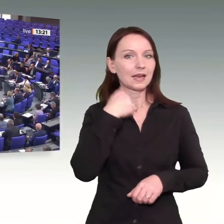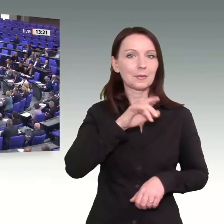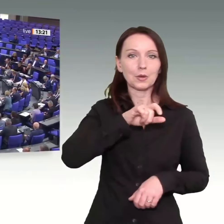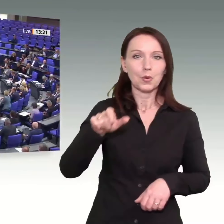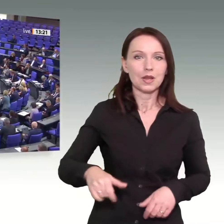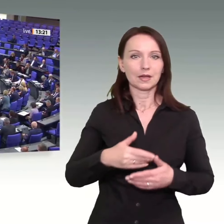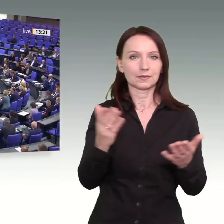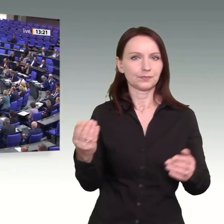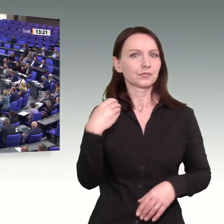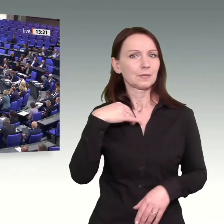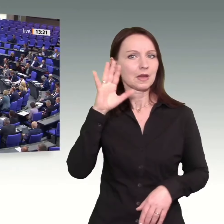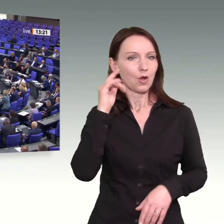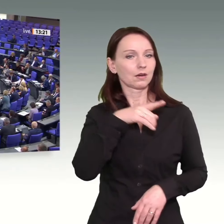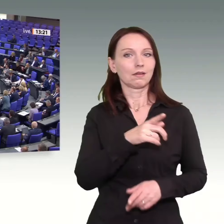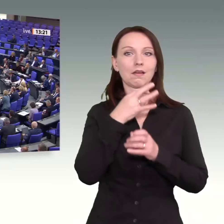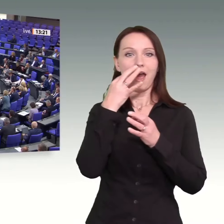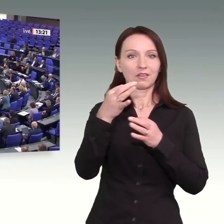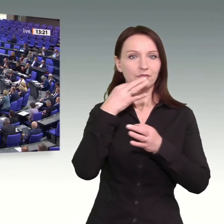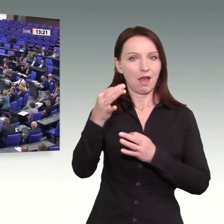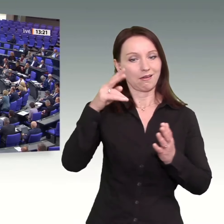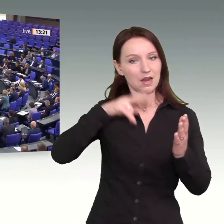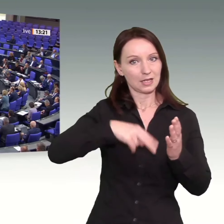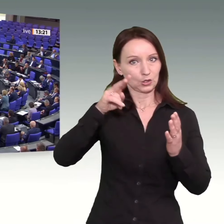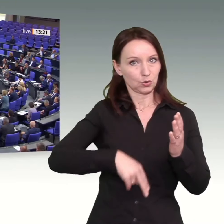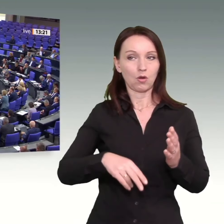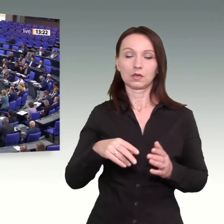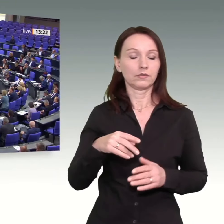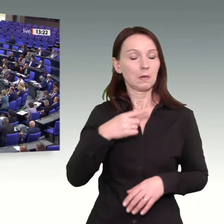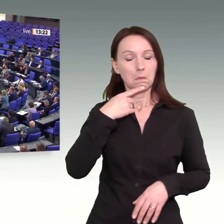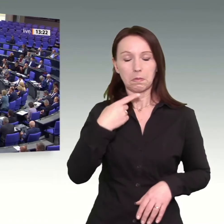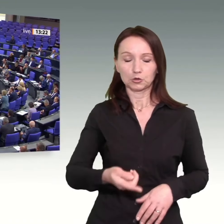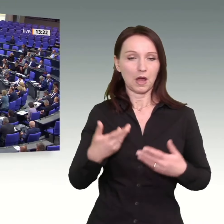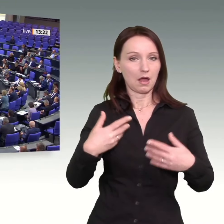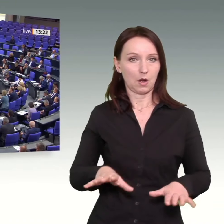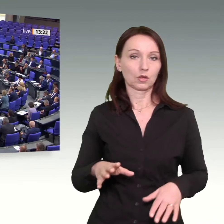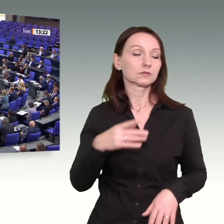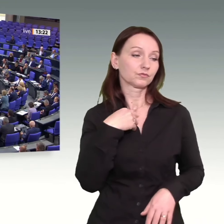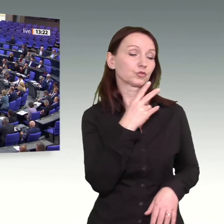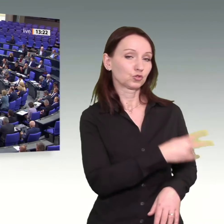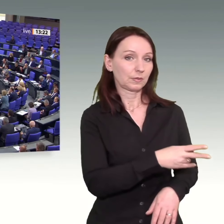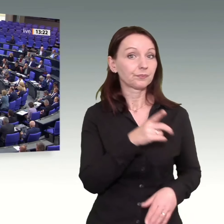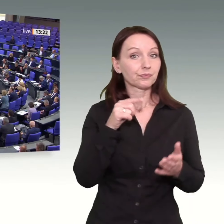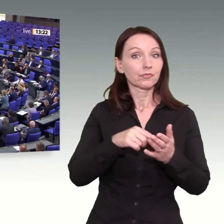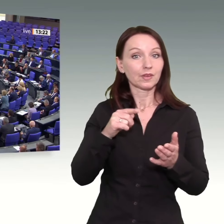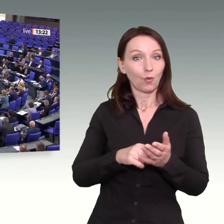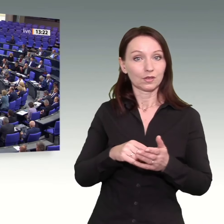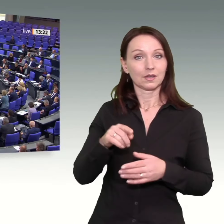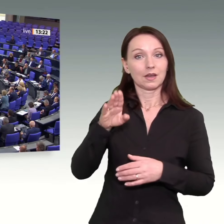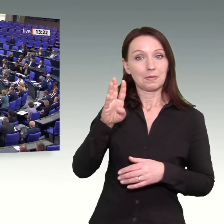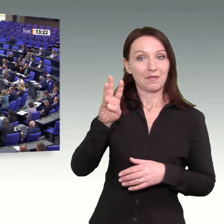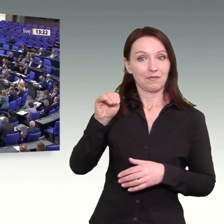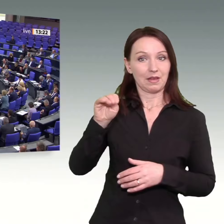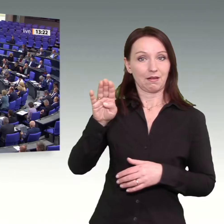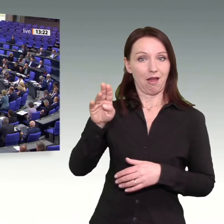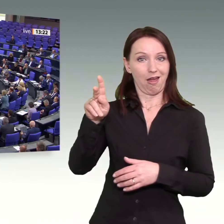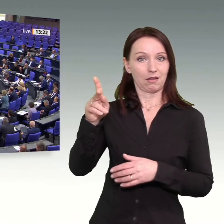fassungslos machen. Das kann ich bestätigen. Das liegt aber nicht an den Antworten, die die Kolleginnen und Kollegen im BMBK leider geben